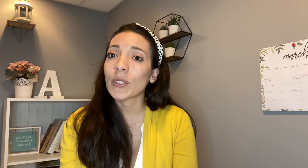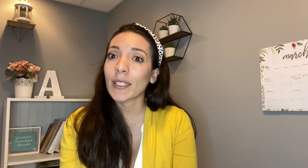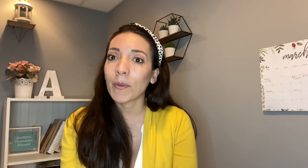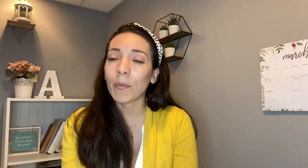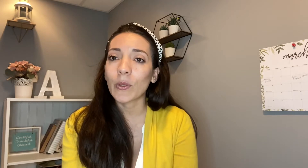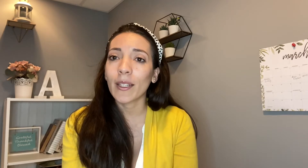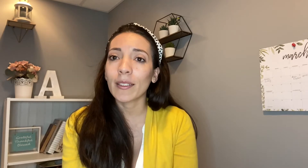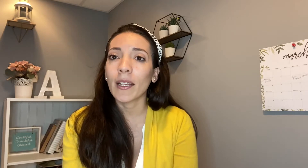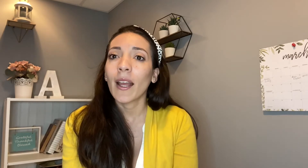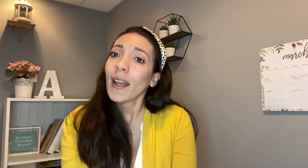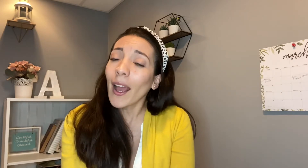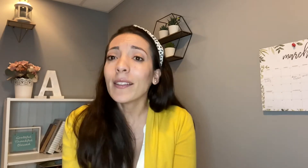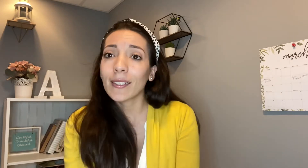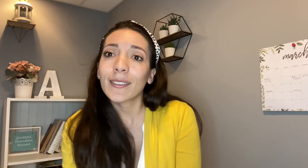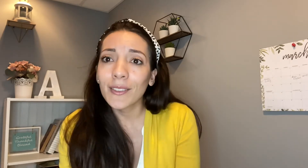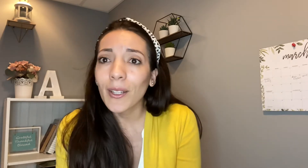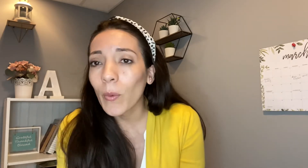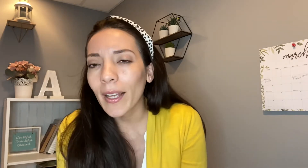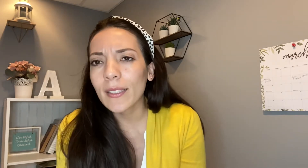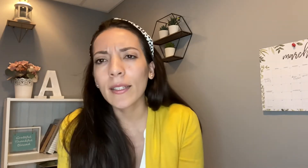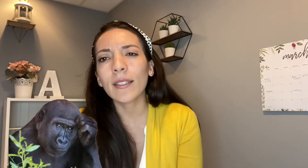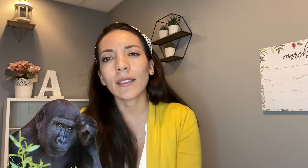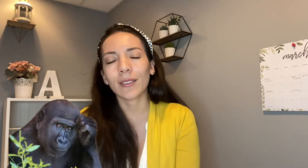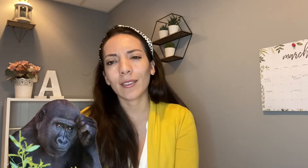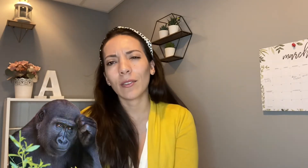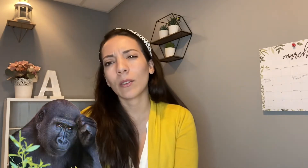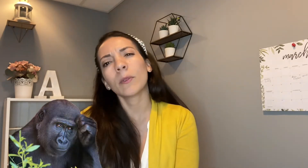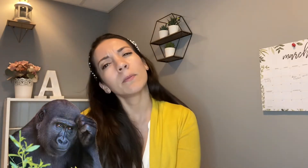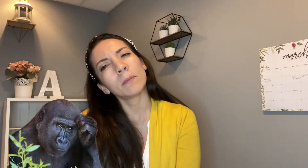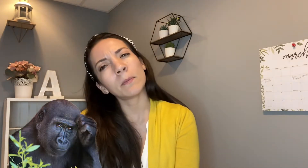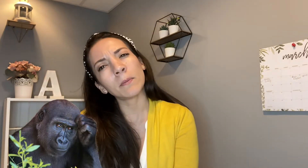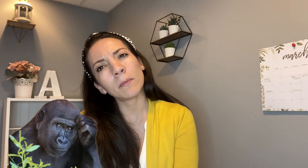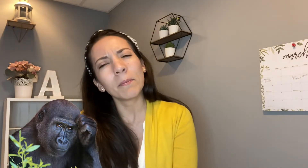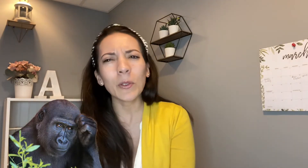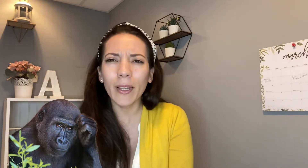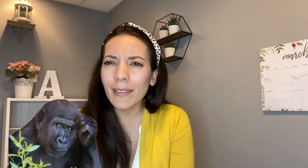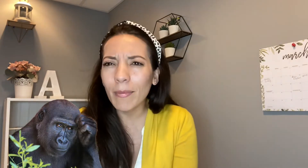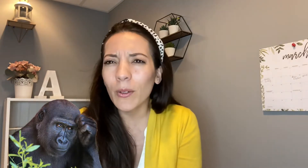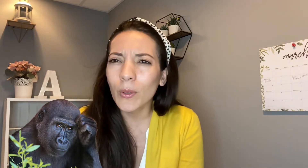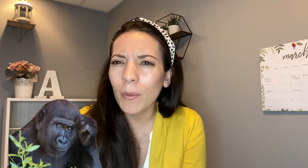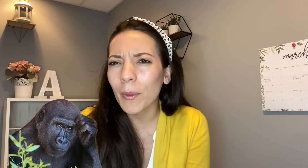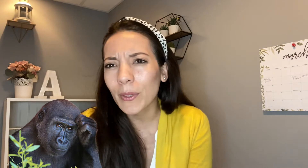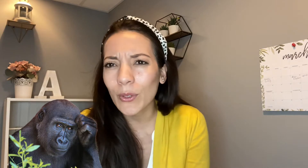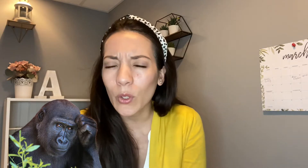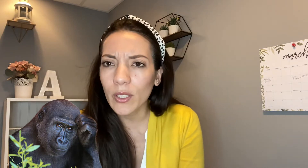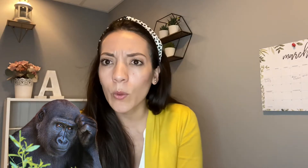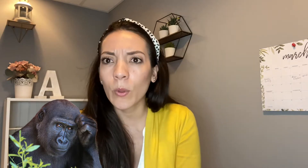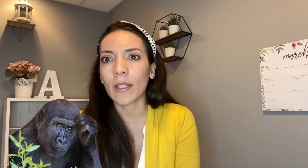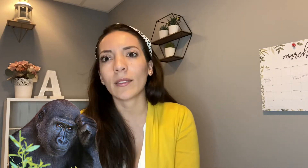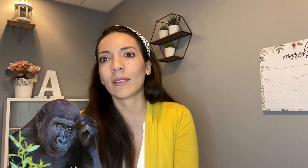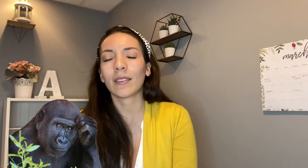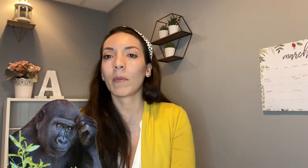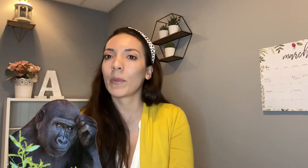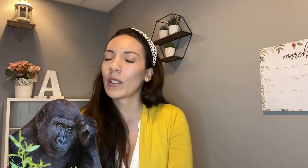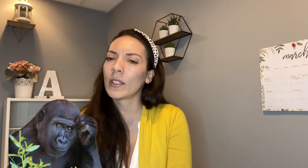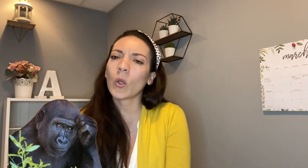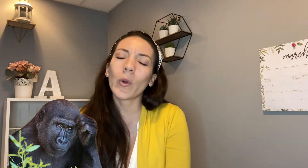ella me empezó a decir ay estás haciendo lenguaje de señas entonces ahí yo como mi suegra sí me contó pero pues no estoy segura entonces ella me empezó a decir no es